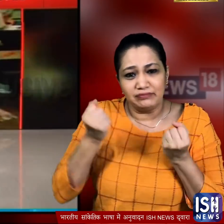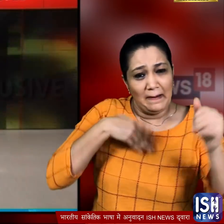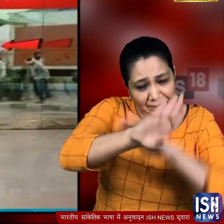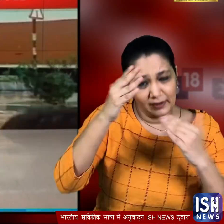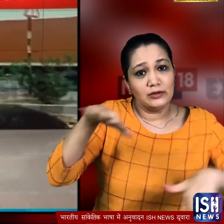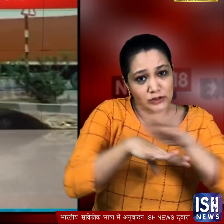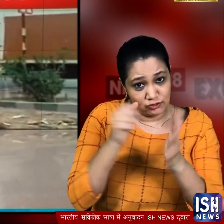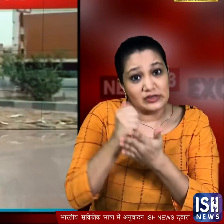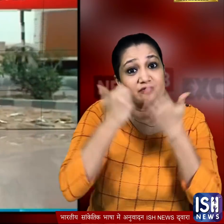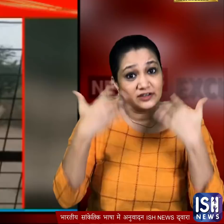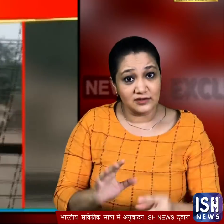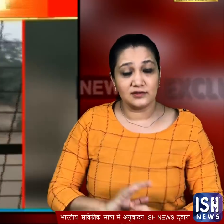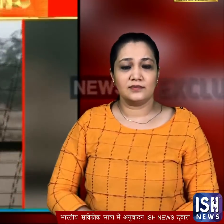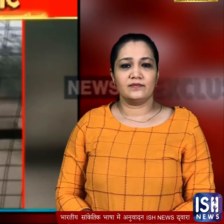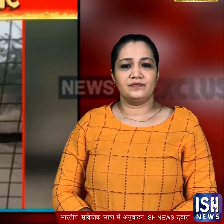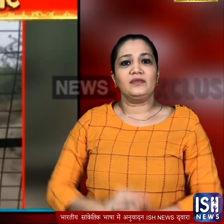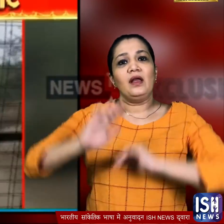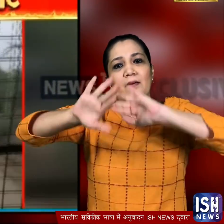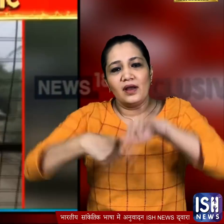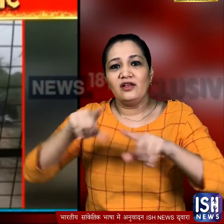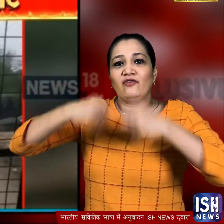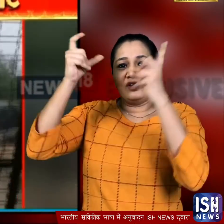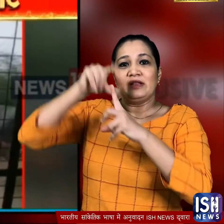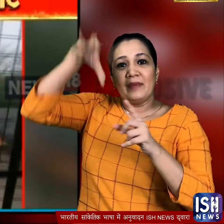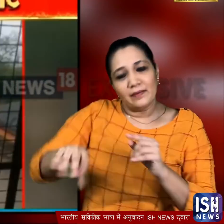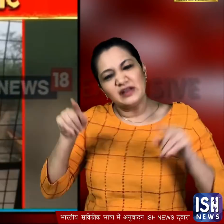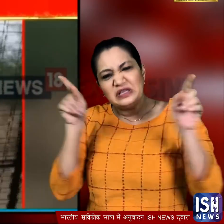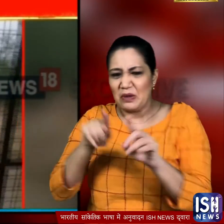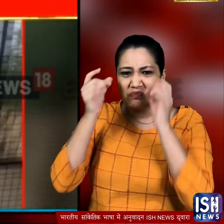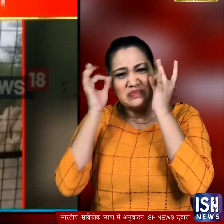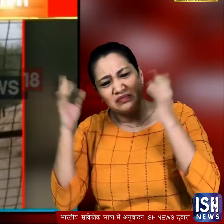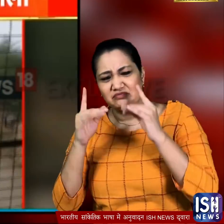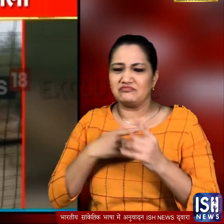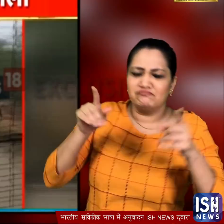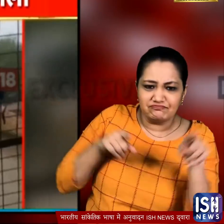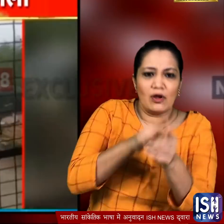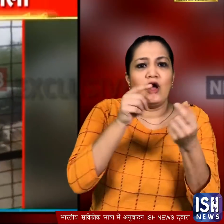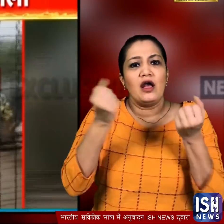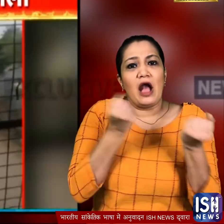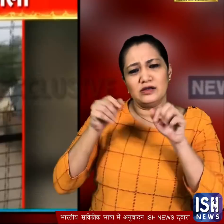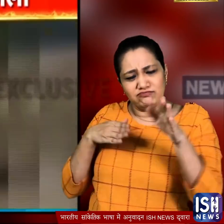कोशिश की जिसके बाद वन विभाग की टीम ने भी मुस्तेदी दिखाते हुए अपनी गाड़ी उनके पीछे दोड़ा दी